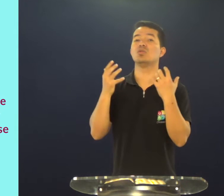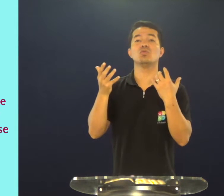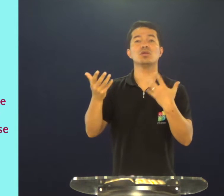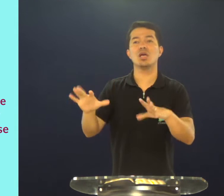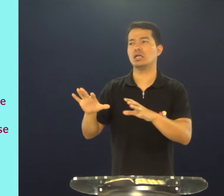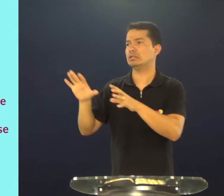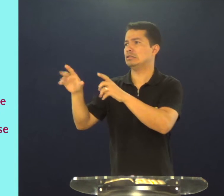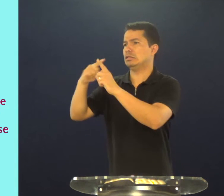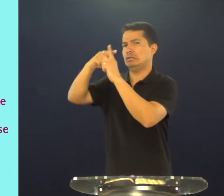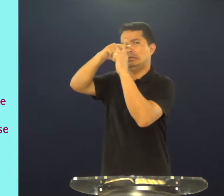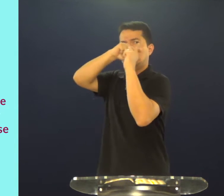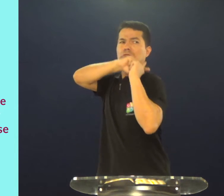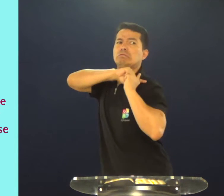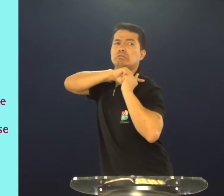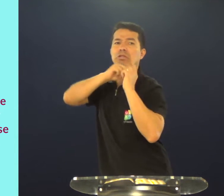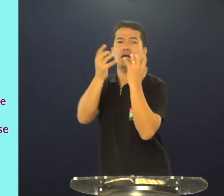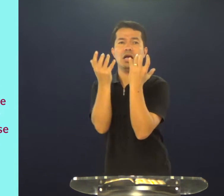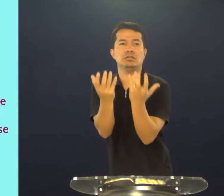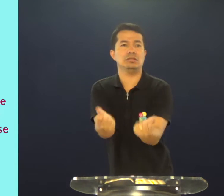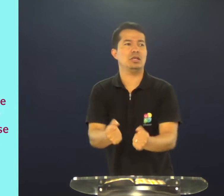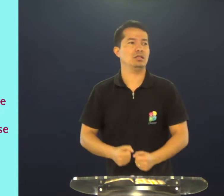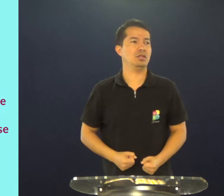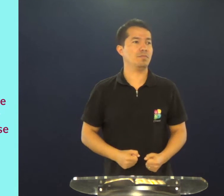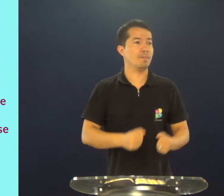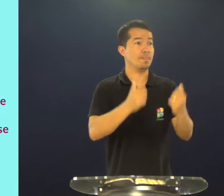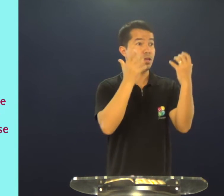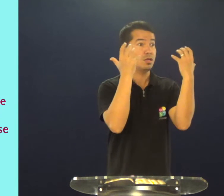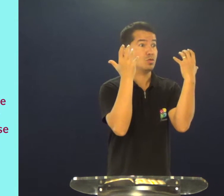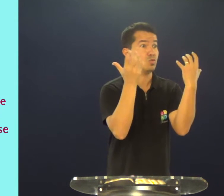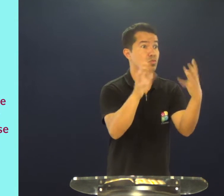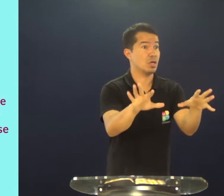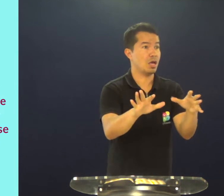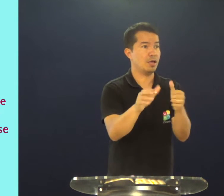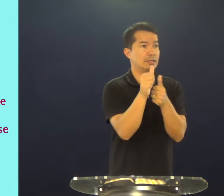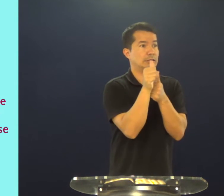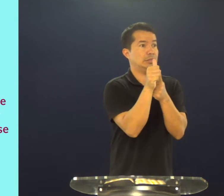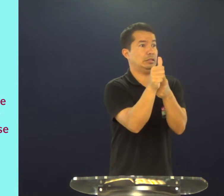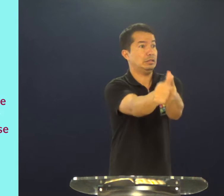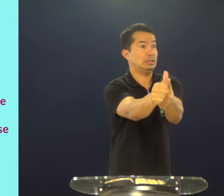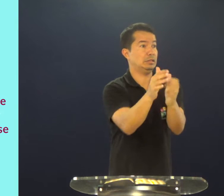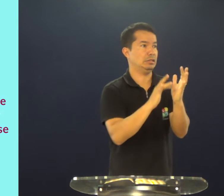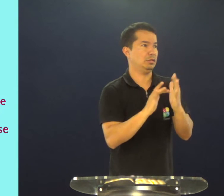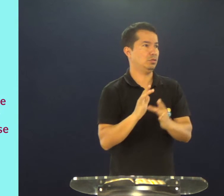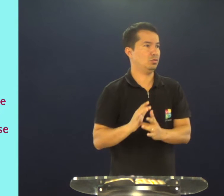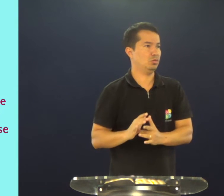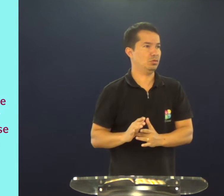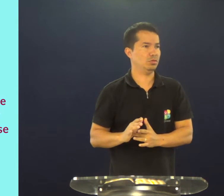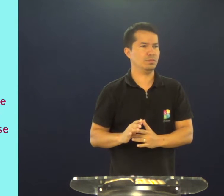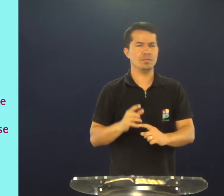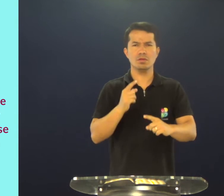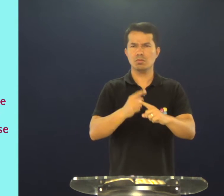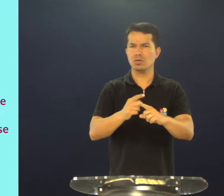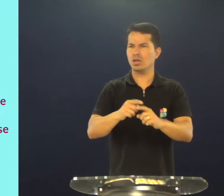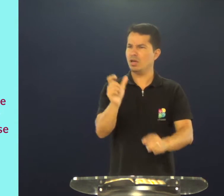desejo de se negar, de tomar a sua cruz, de aceitar a cruz, de seguir Jesus,